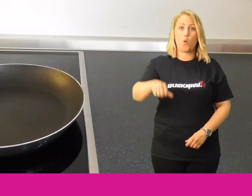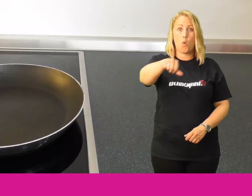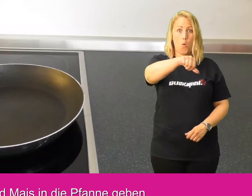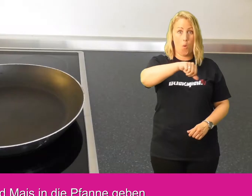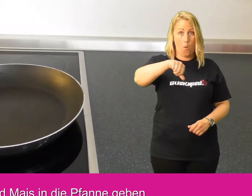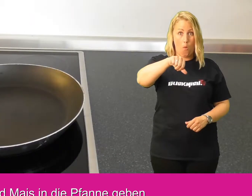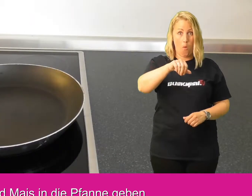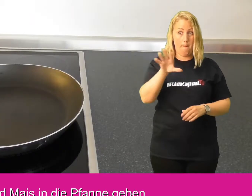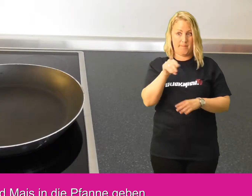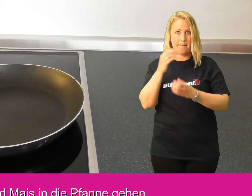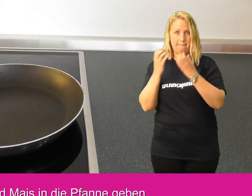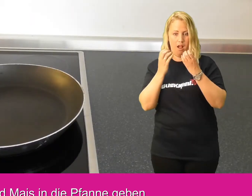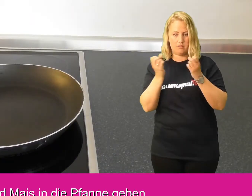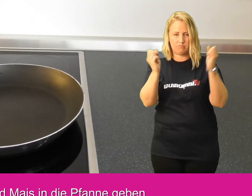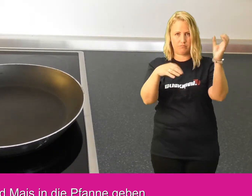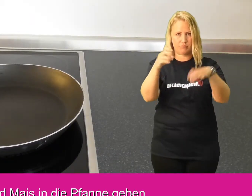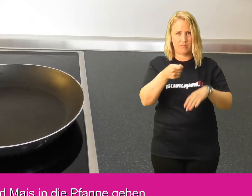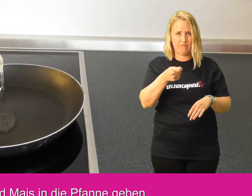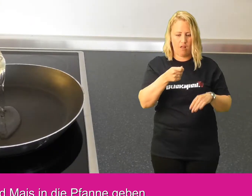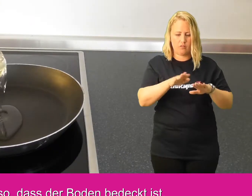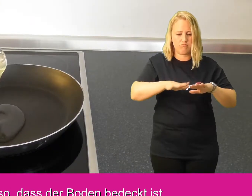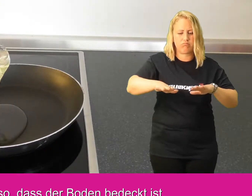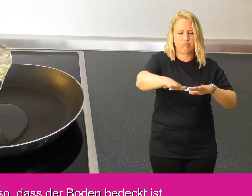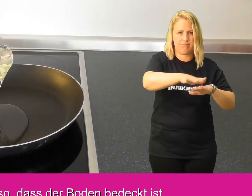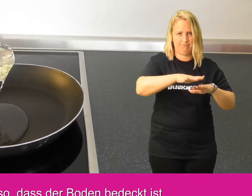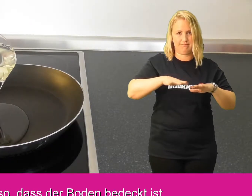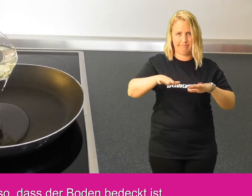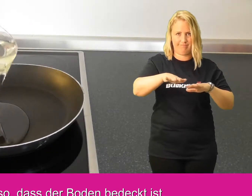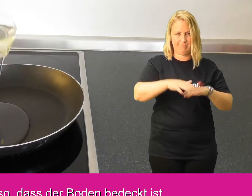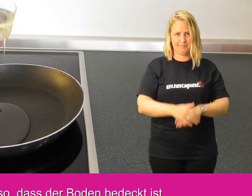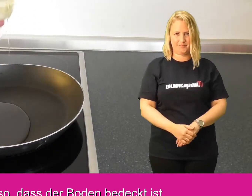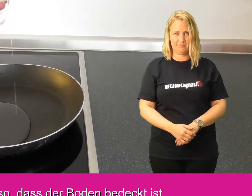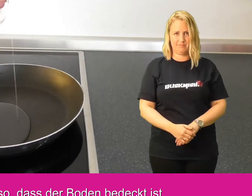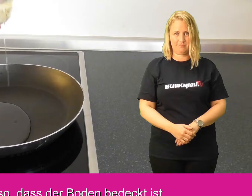öl und mais in die pfanne geben gerade so dass der boden bedeckt ist